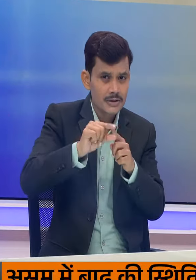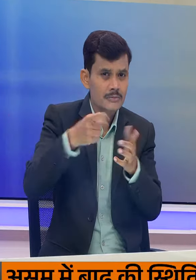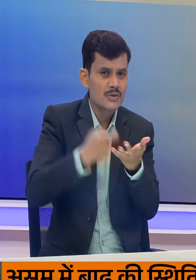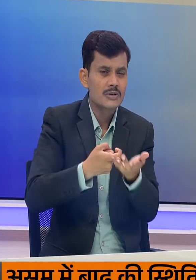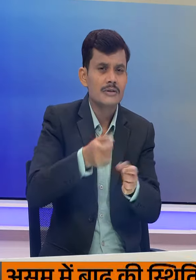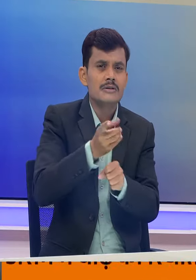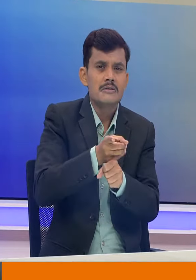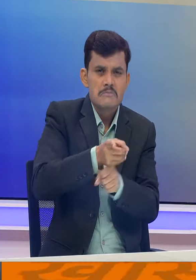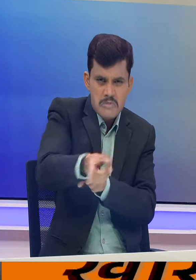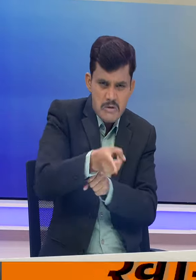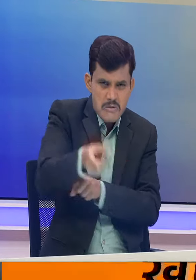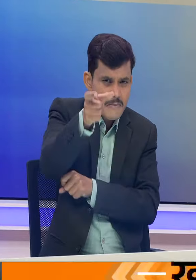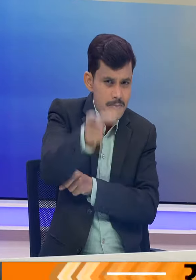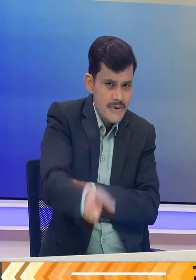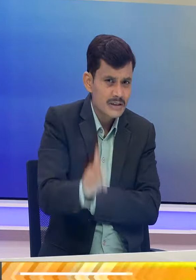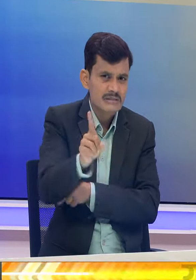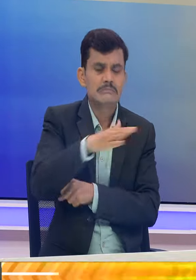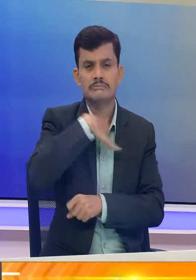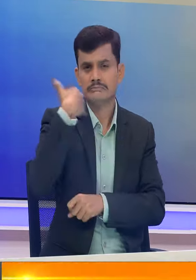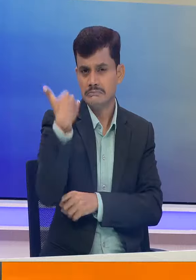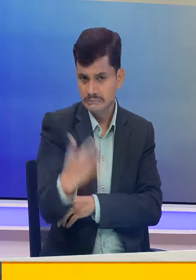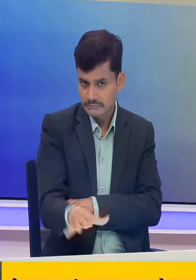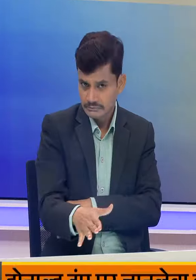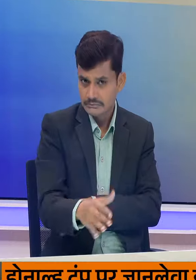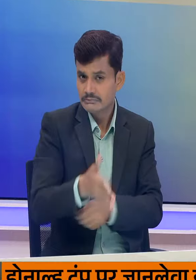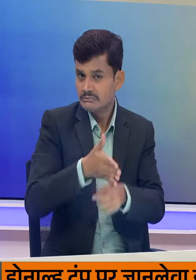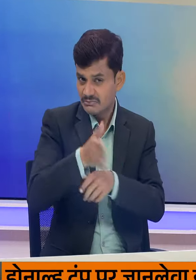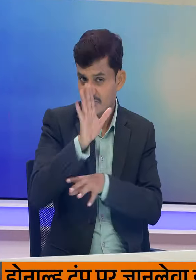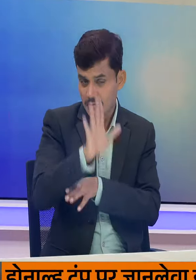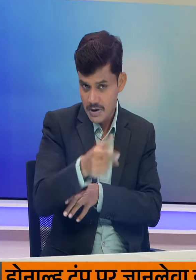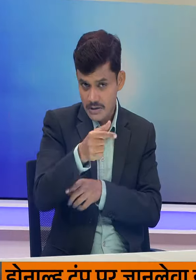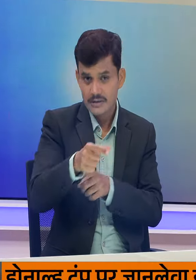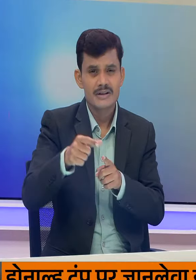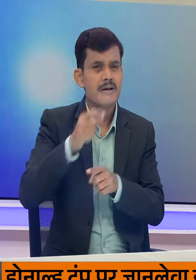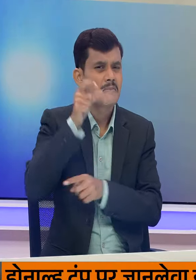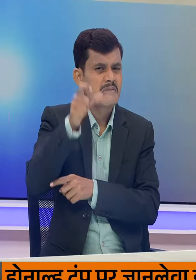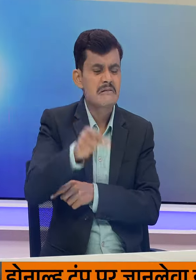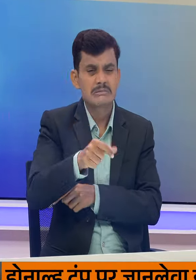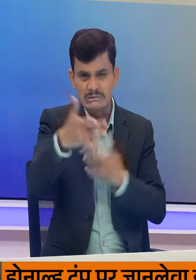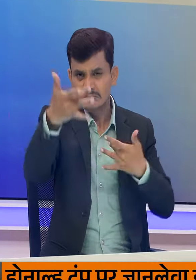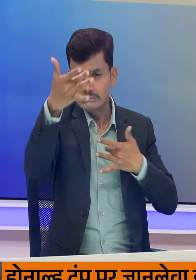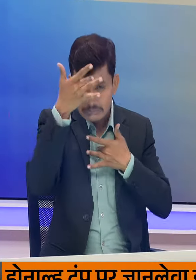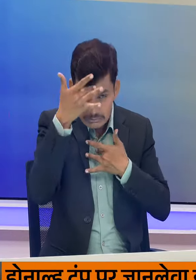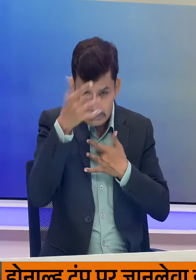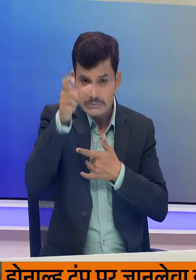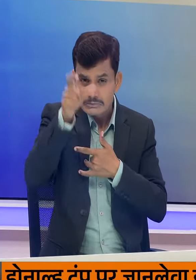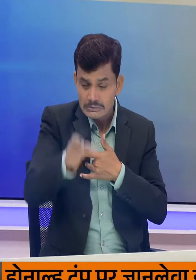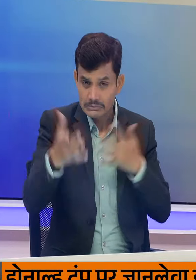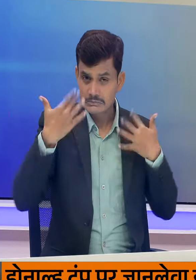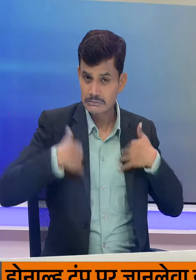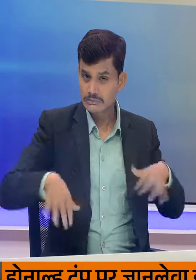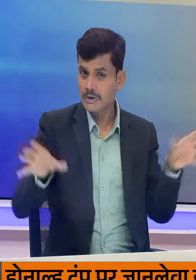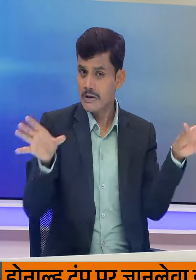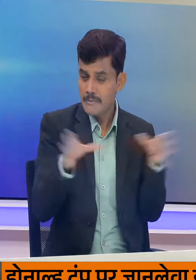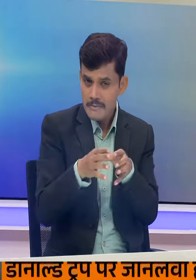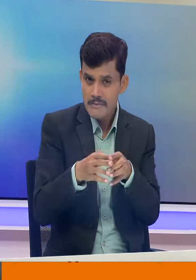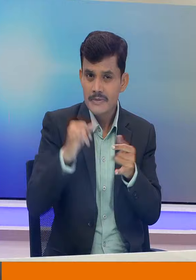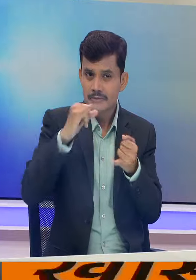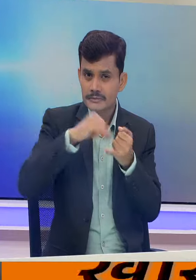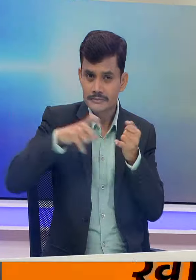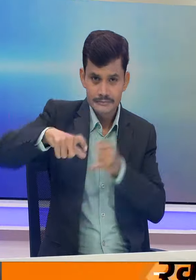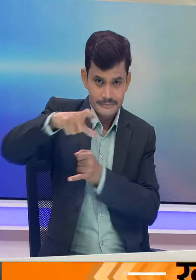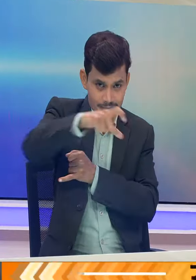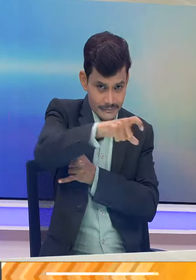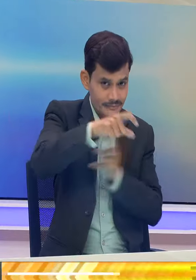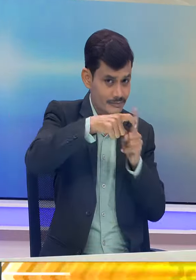वाइरस से एक बच्ची की मौत की भी खबर सामने आई है इस वाइरस को लेका स्वास्ते मंत्वाले ने राज्यों के साथ वीडियो कॉन्फरेंसिंग के